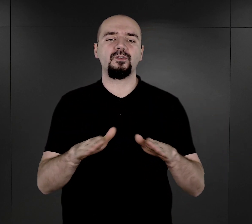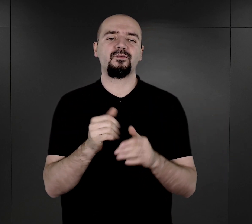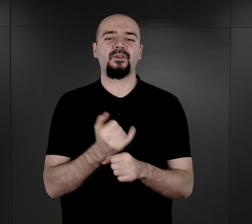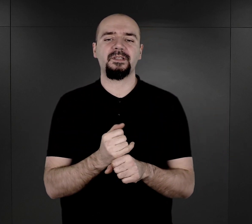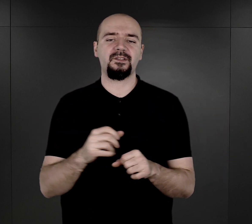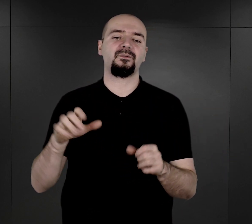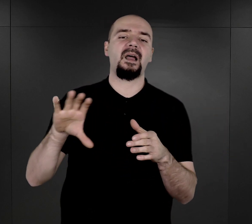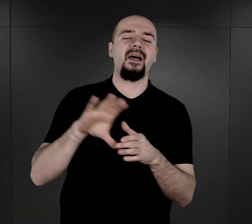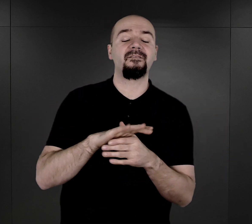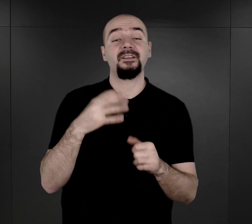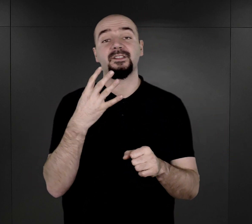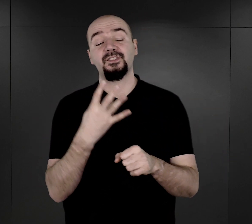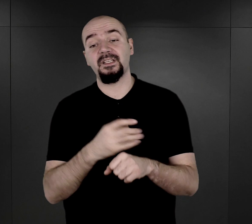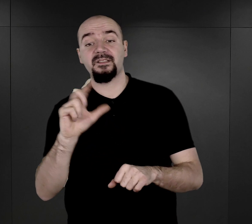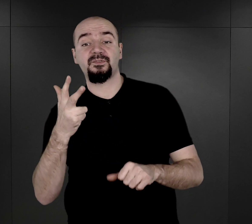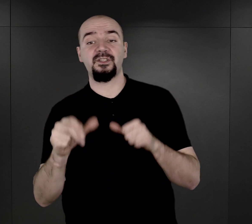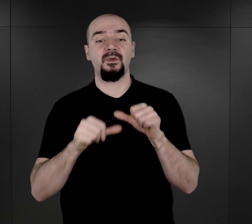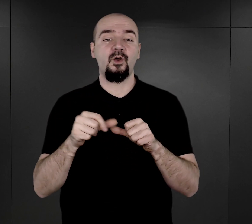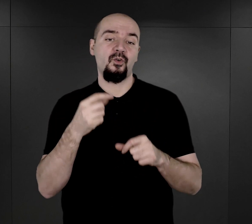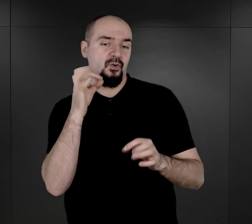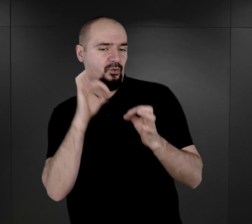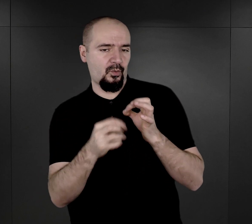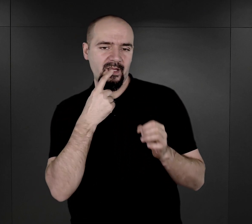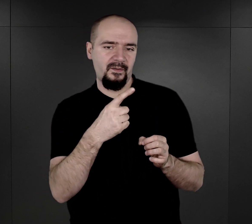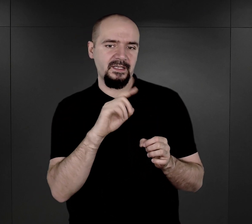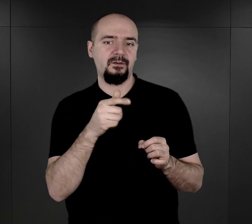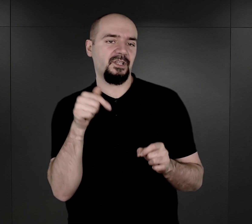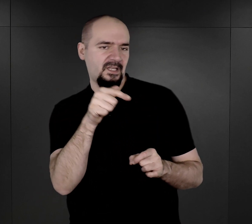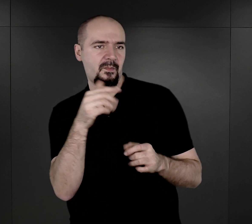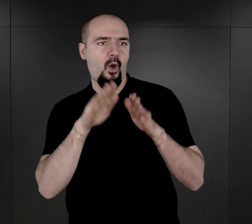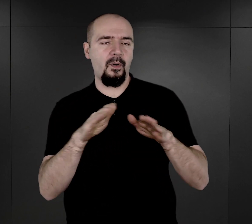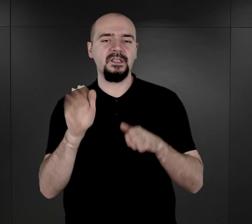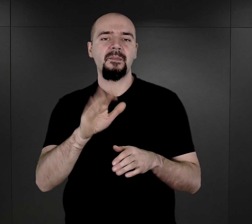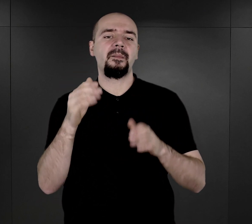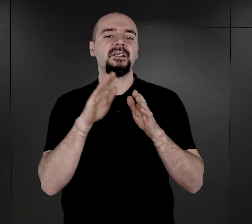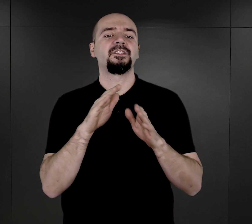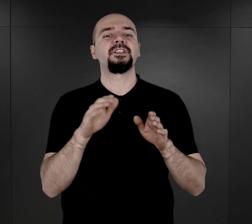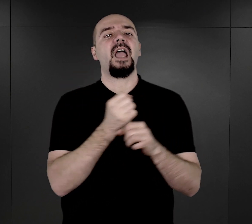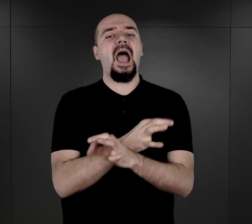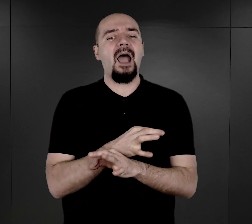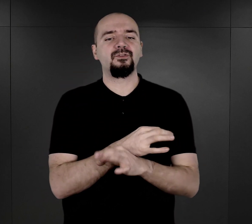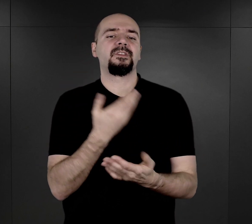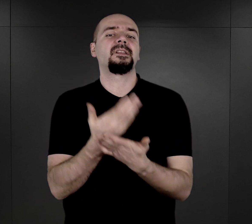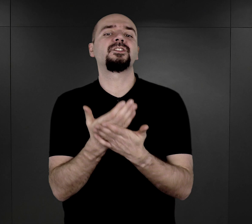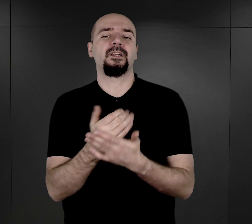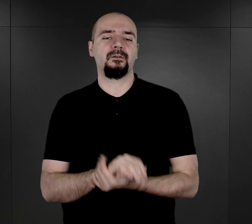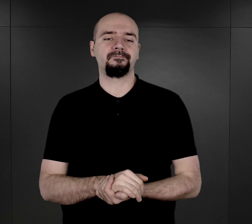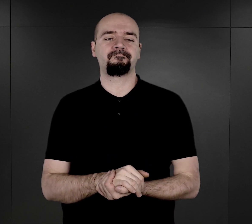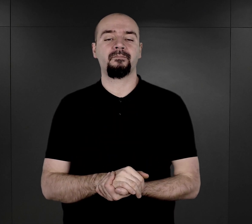roku rozporządzenie uściśliło, że obozem tym ma być Auschwitz. Dlaczego? W ogóle fakt, że wiemy o tych